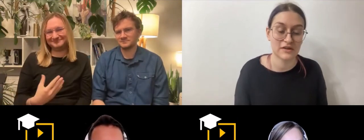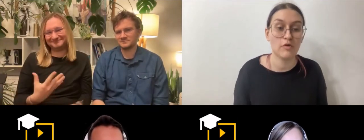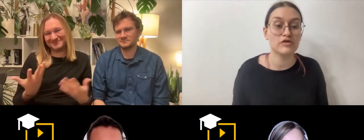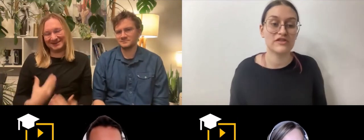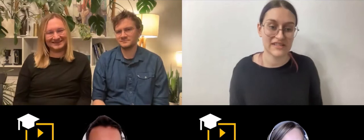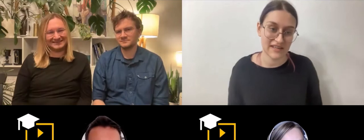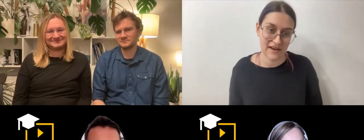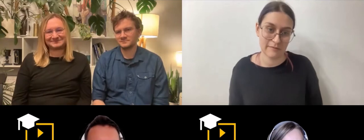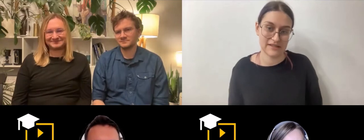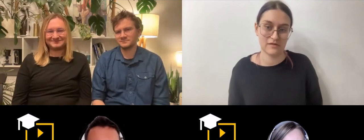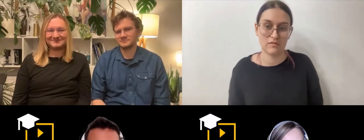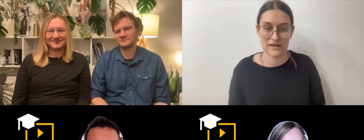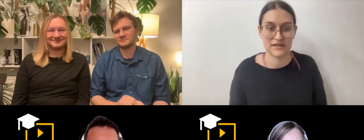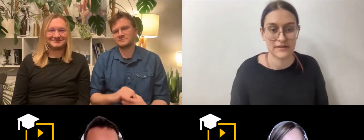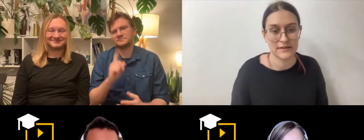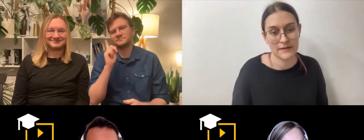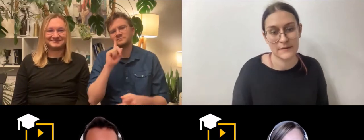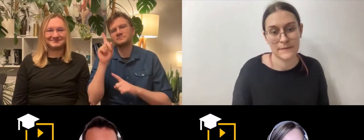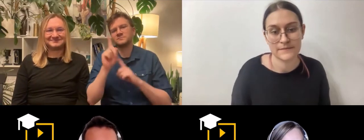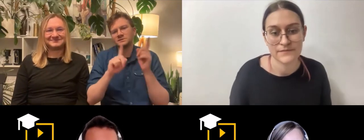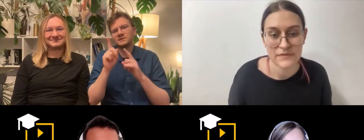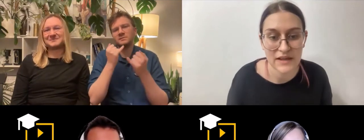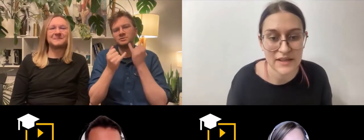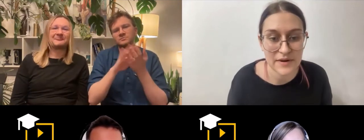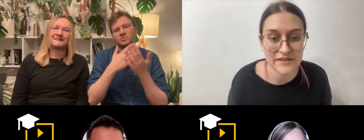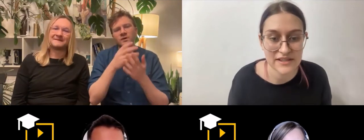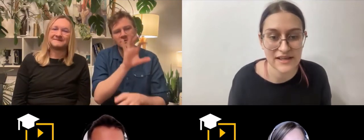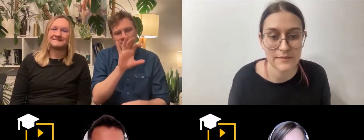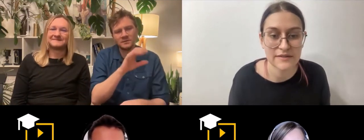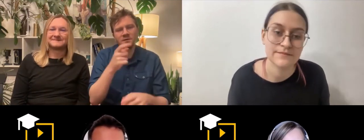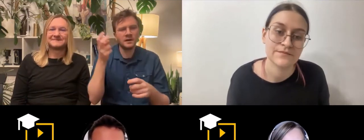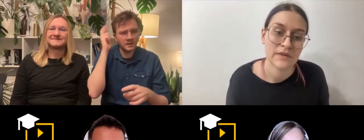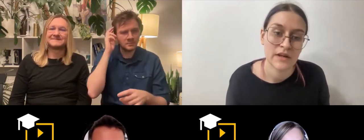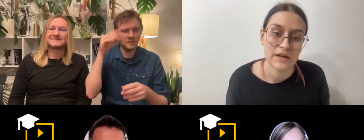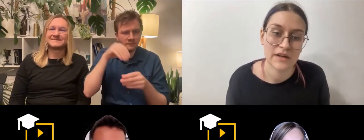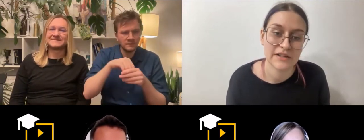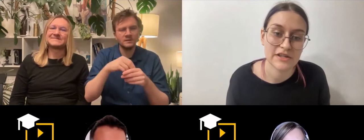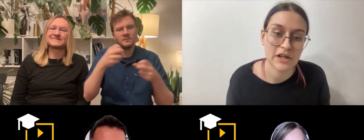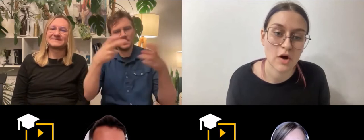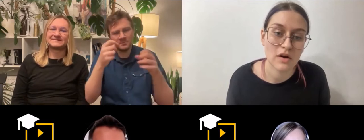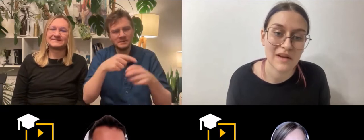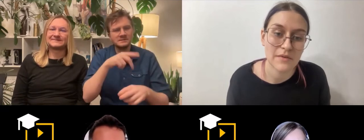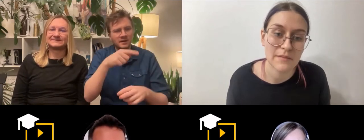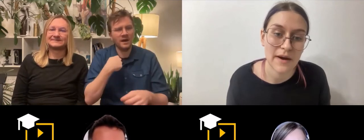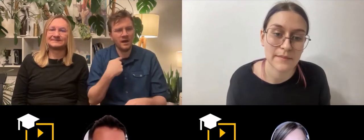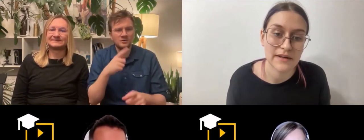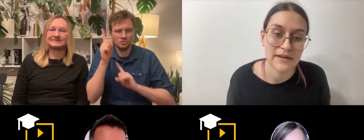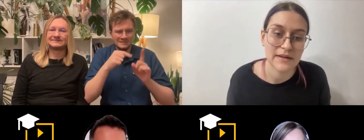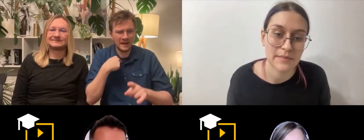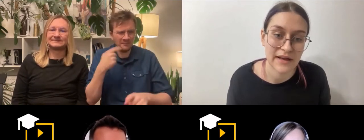punkt odniesienia w postaci tłumacza. Tak naprawdę czasami, jeżeli oglądam i mam implant